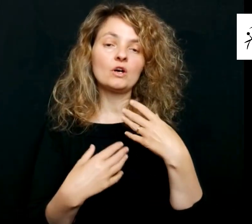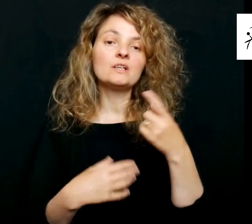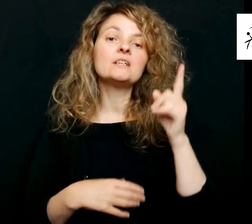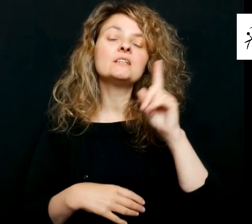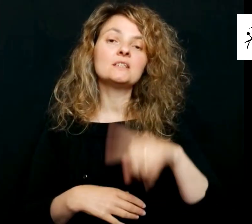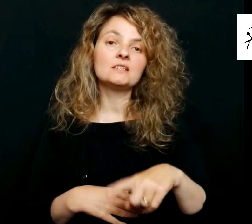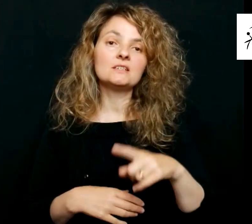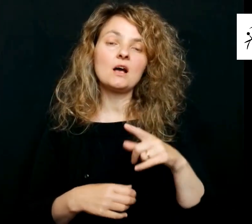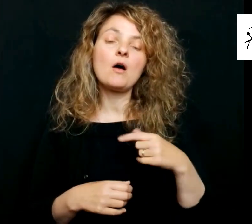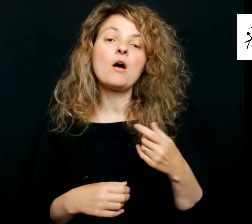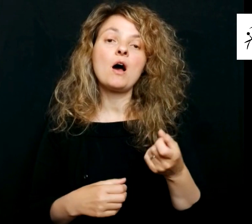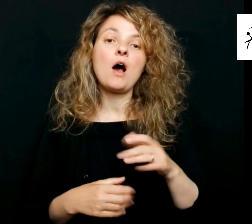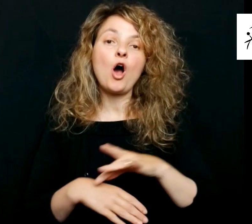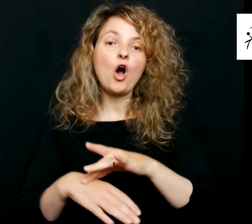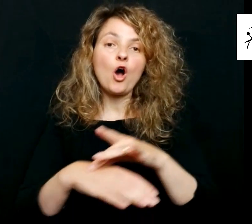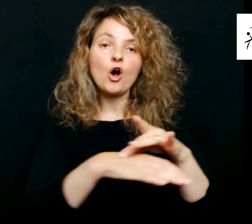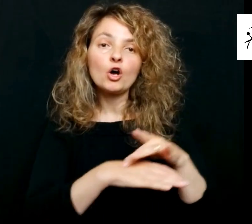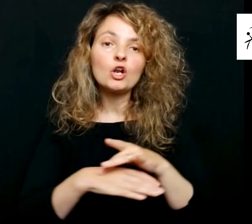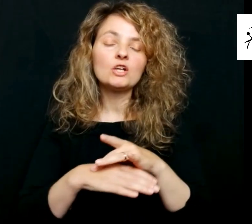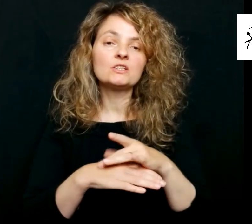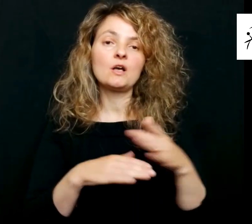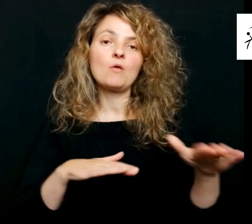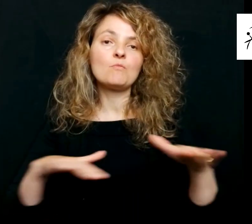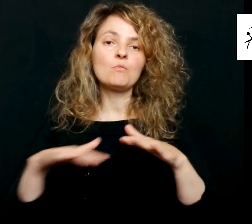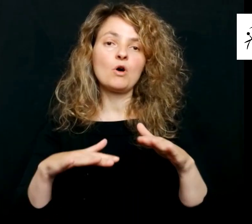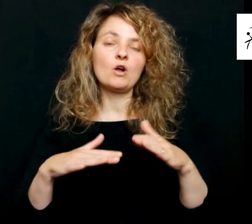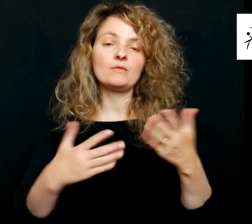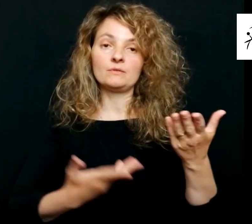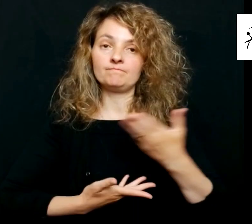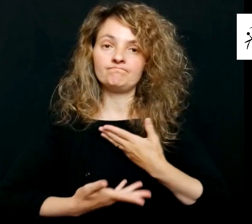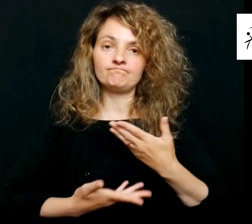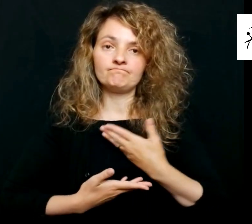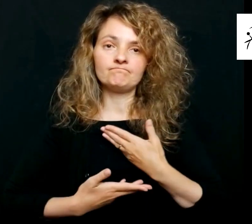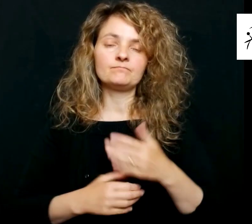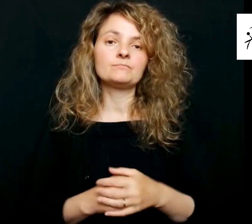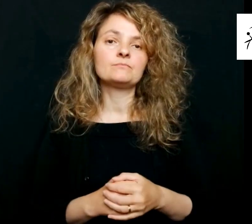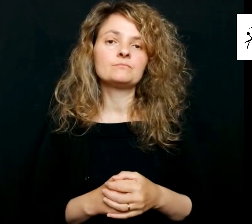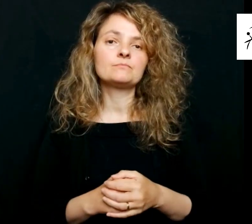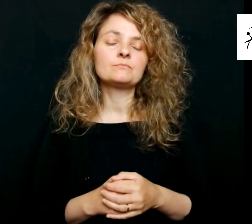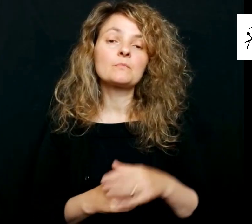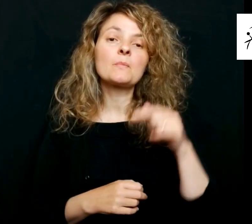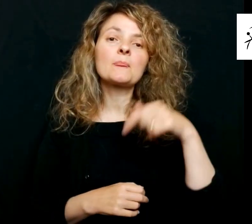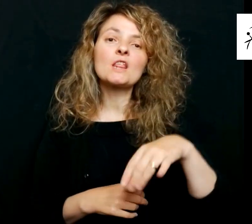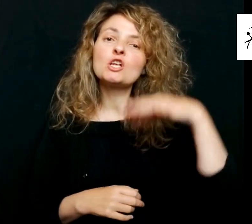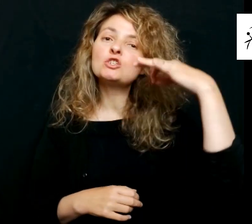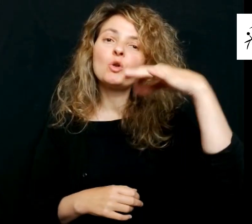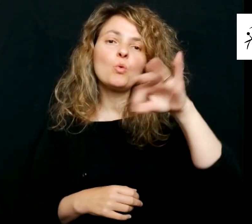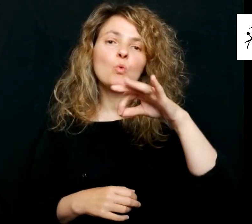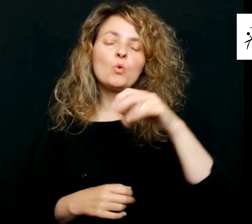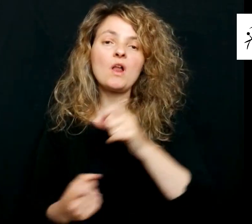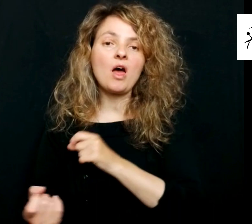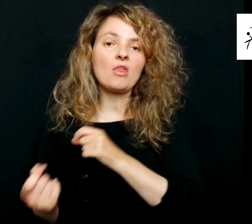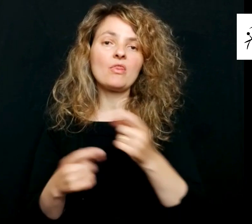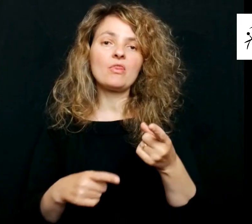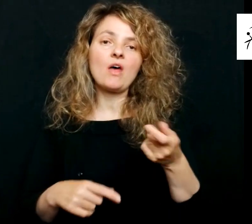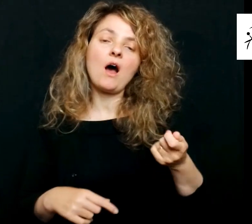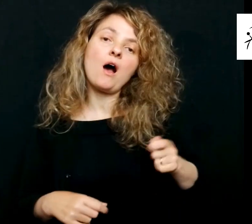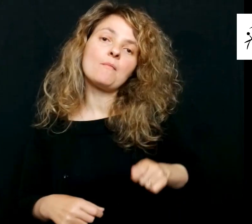y soporte en las áreas de orientación y movilidad, unas intervenciones que sólo puede